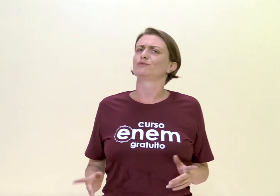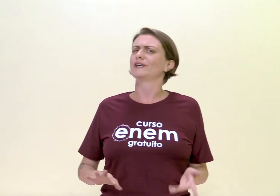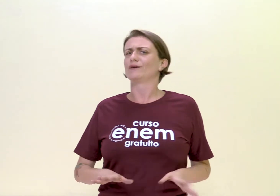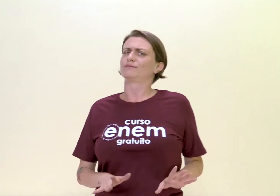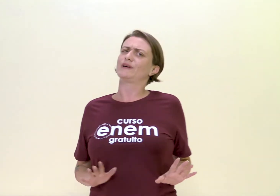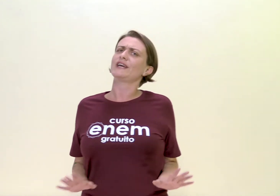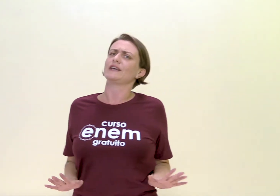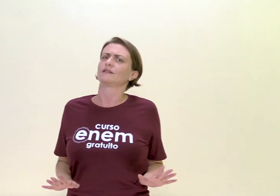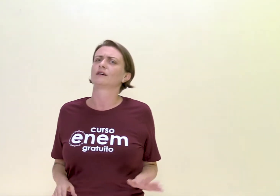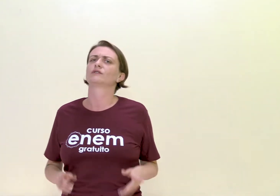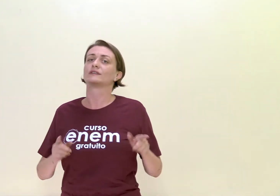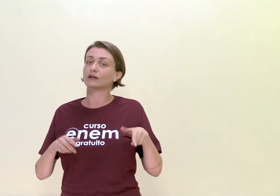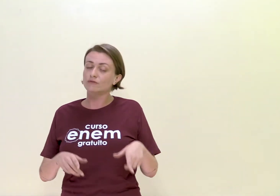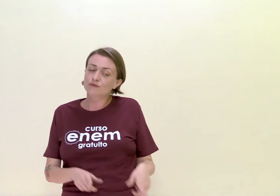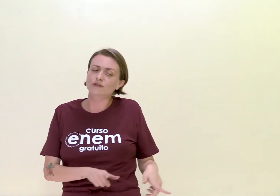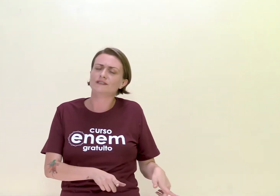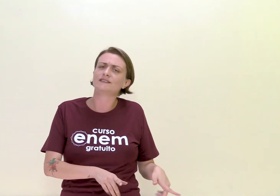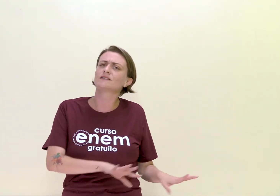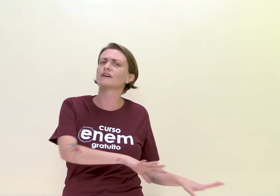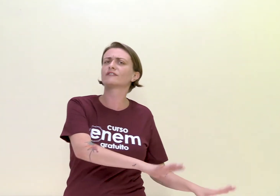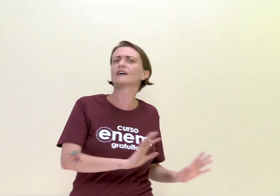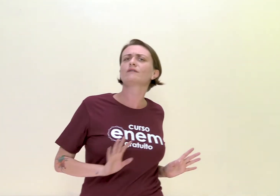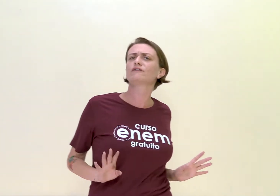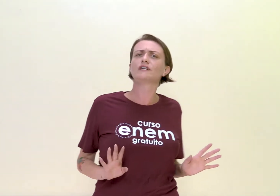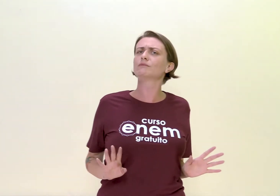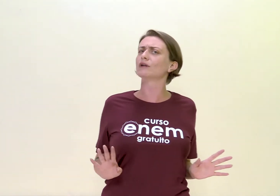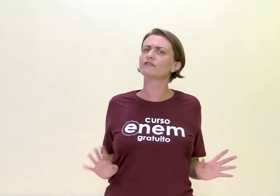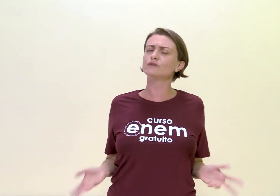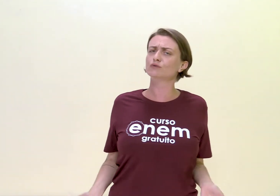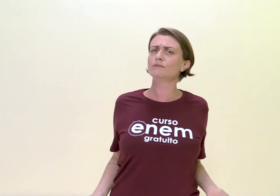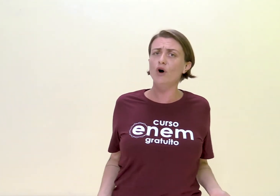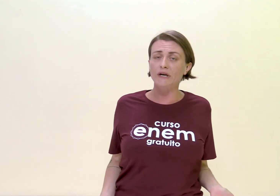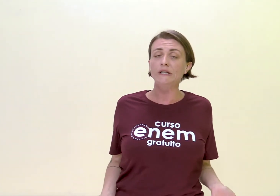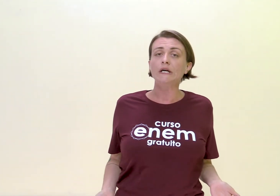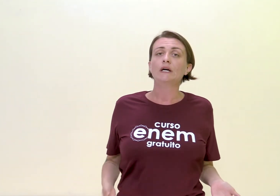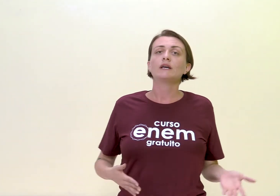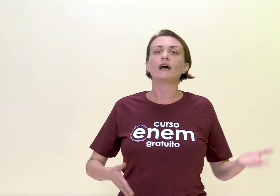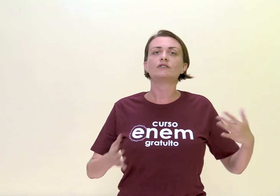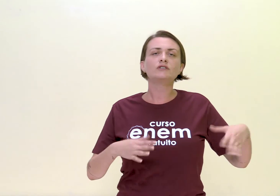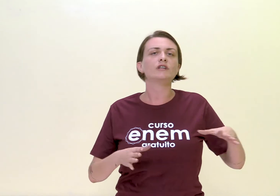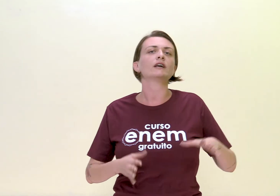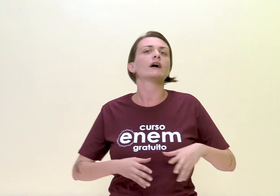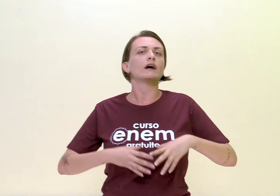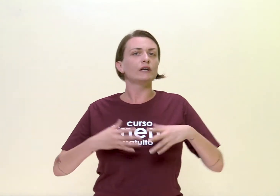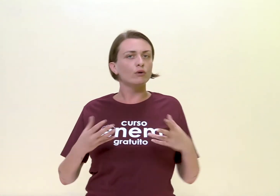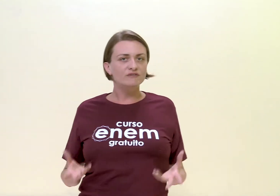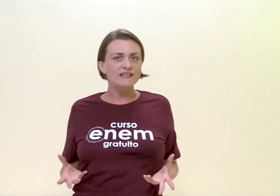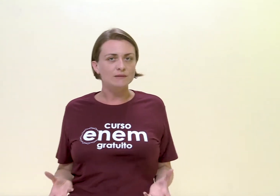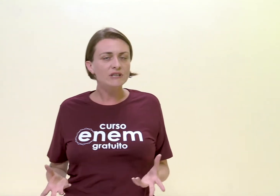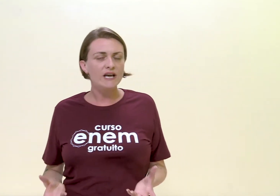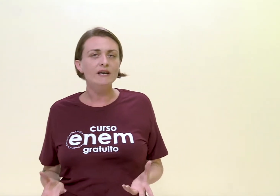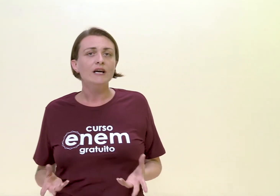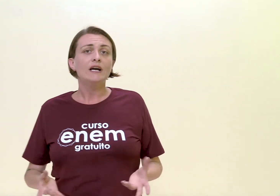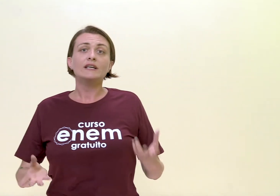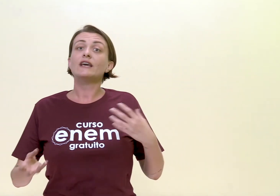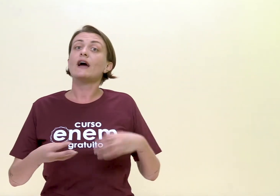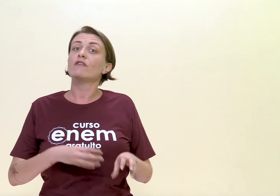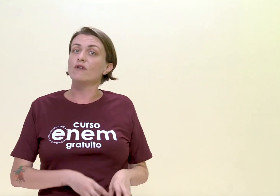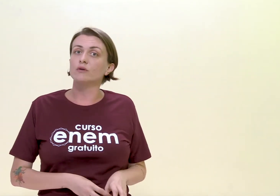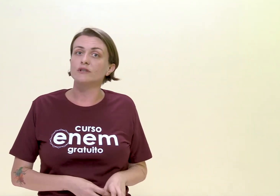Tipo, não, peraí, coisa não funciona assim, você não vai ficar enfiando a mão e levando tudo embora. E aí a gente tem a Inconfidência Mineira, que é a revolta